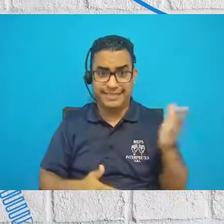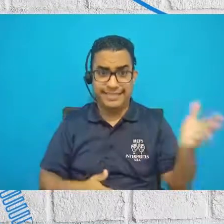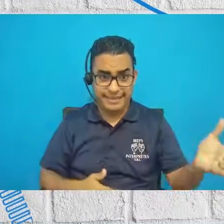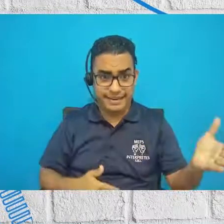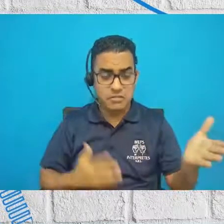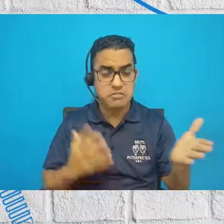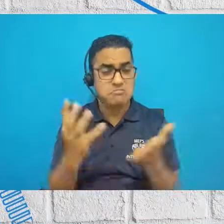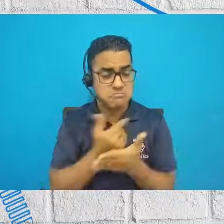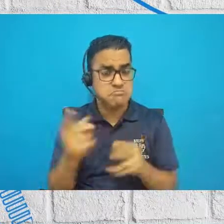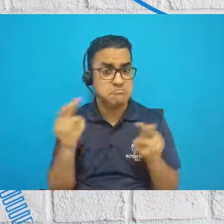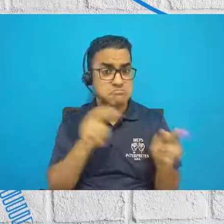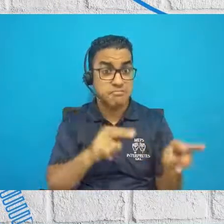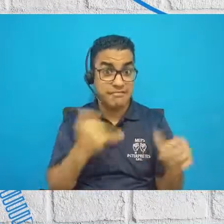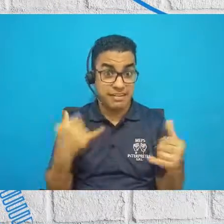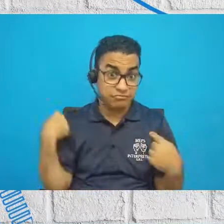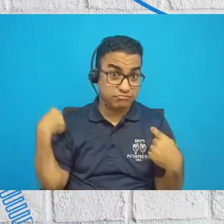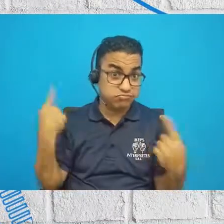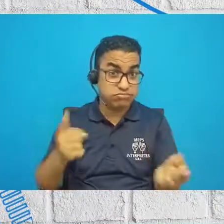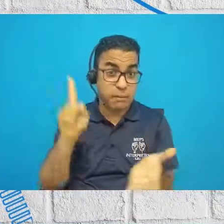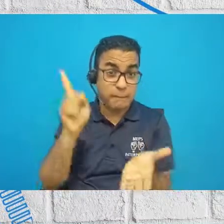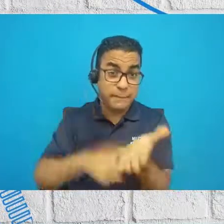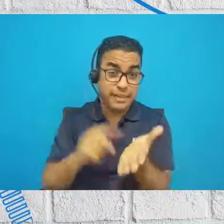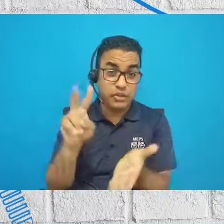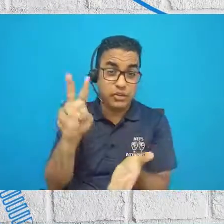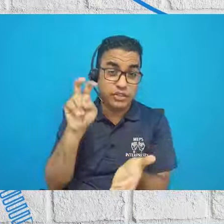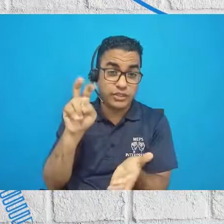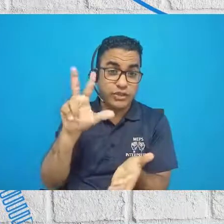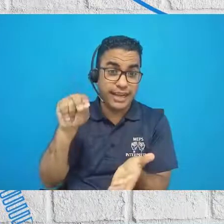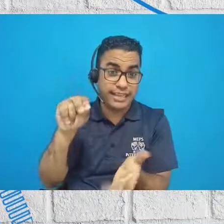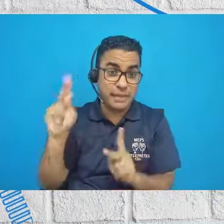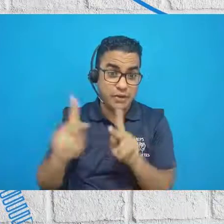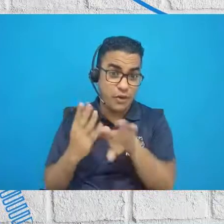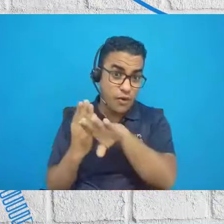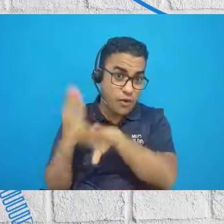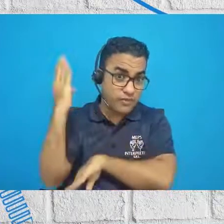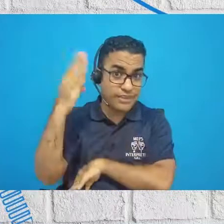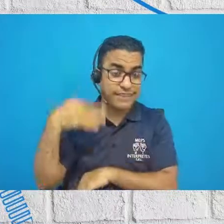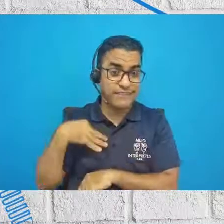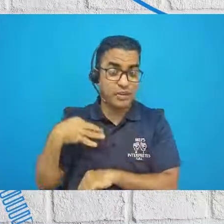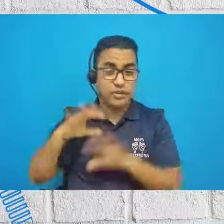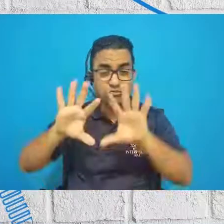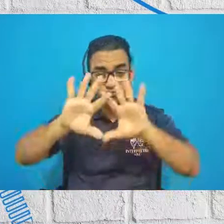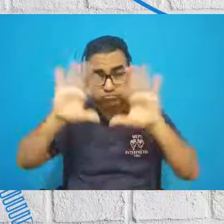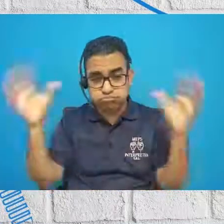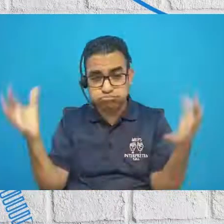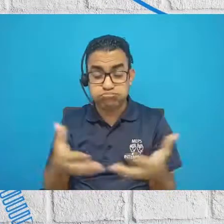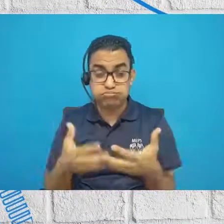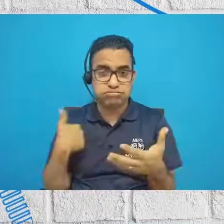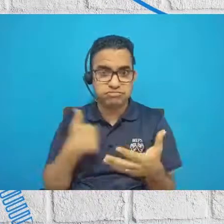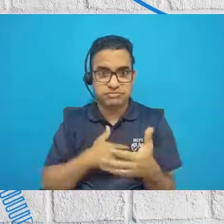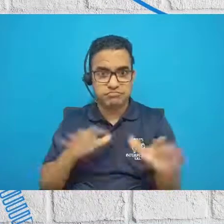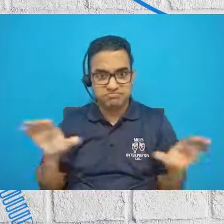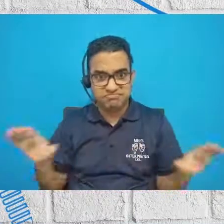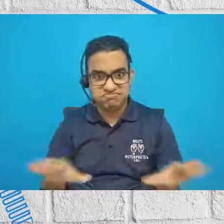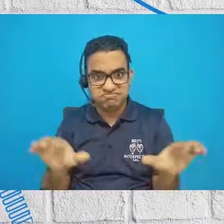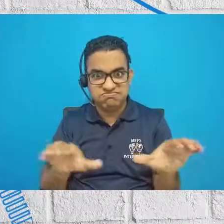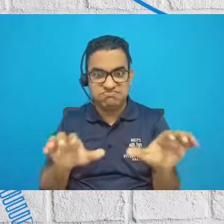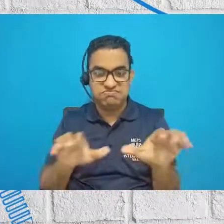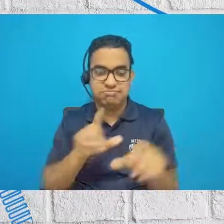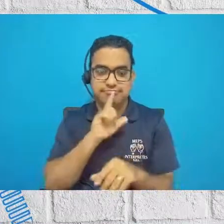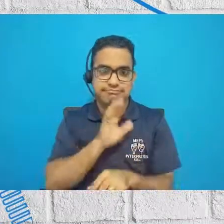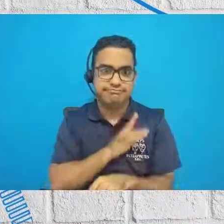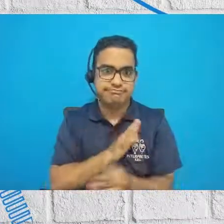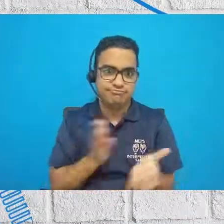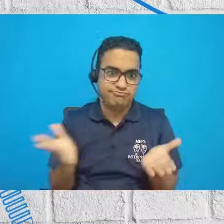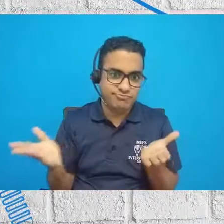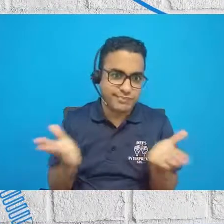la fecha somos más de 1,230 voluntarios y voluntarias que estamos ejerciendo este servicio